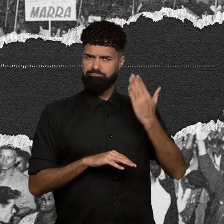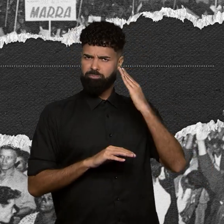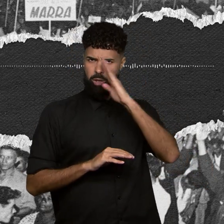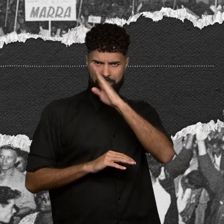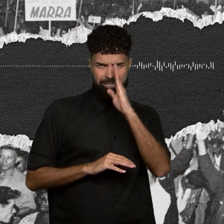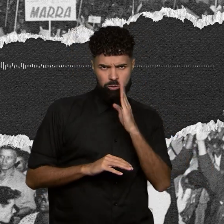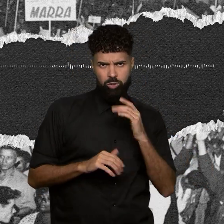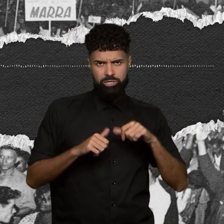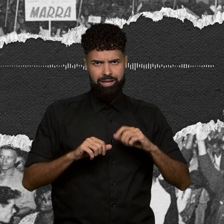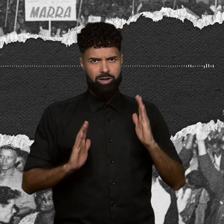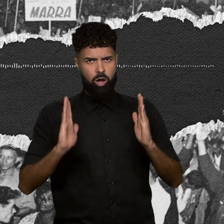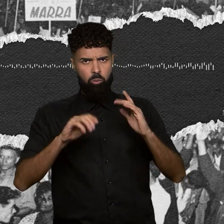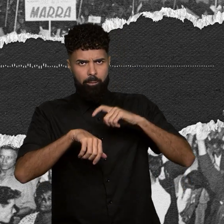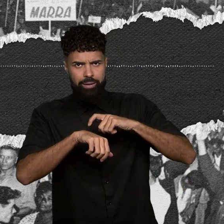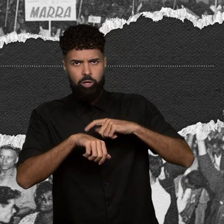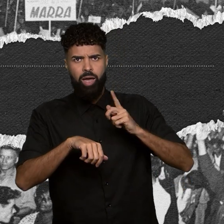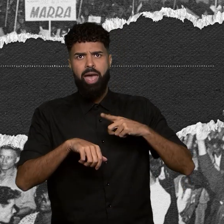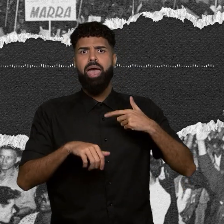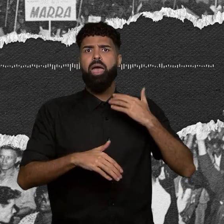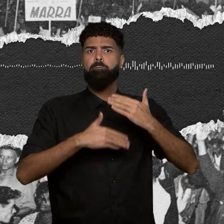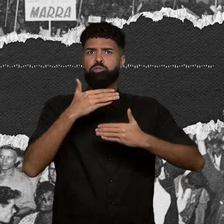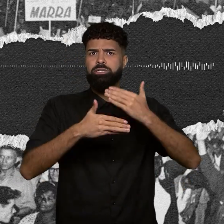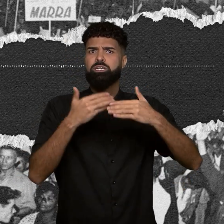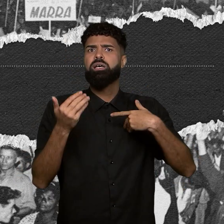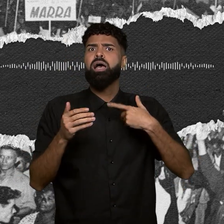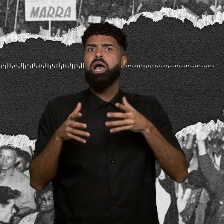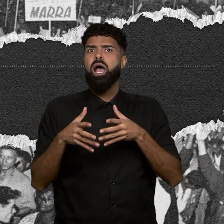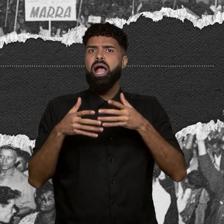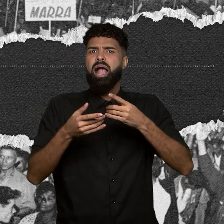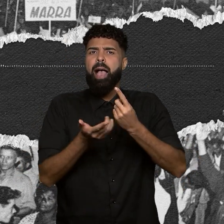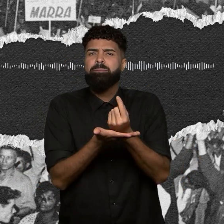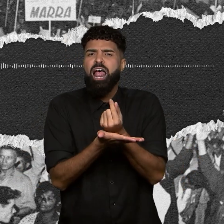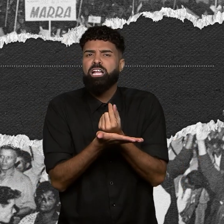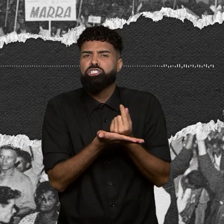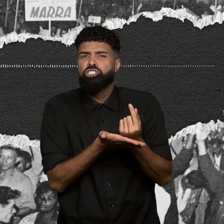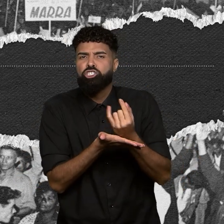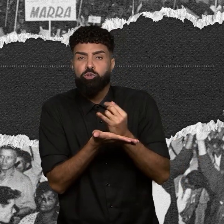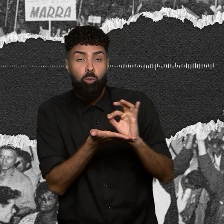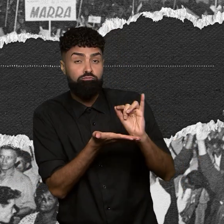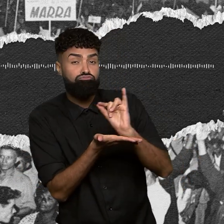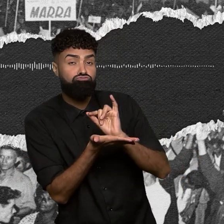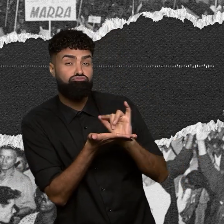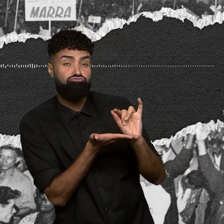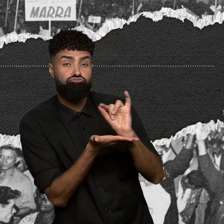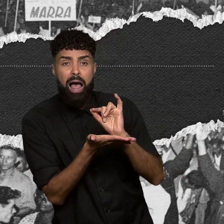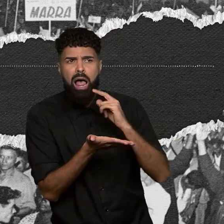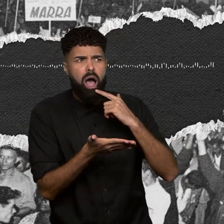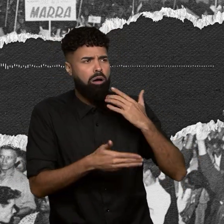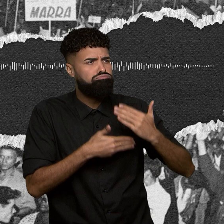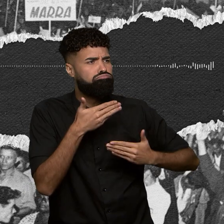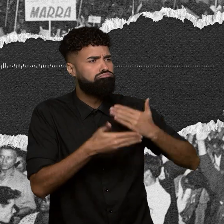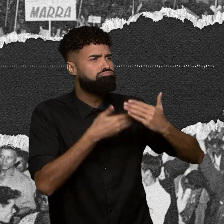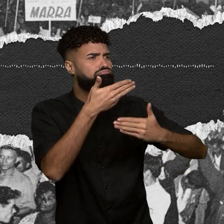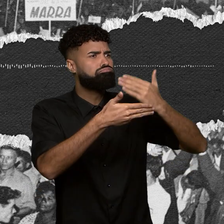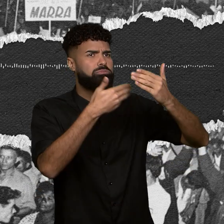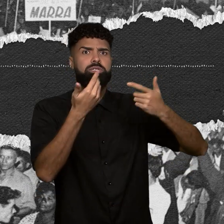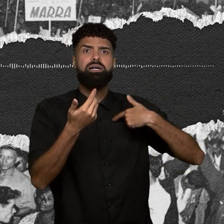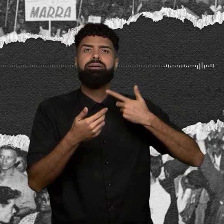expansão do capitalismo com a manutenção de práticas arcaicas num processo de modernização.